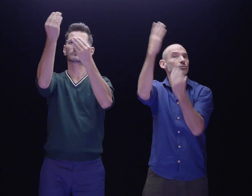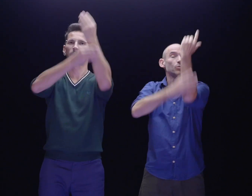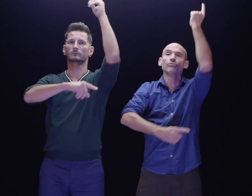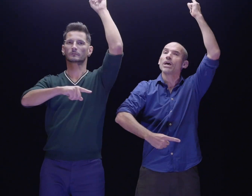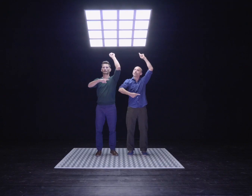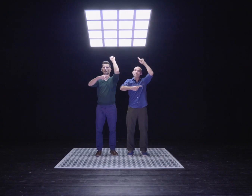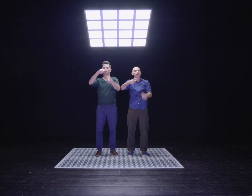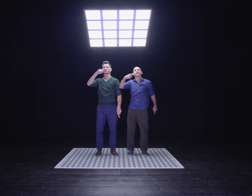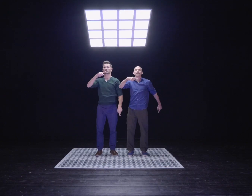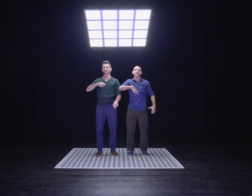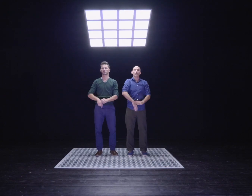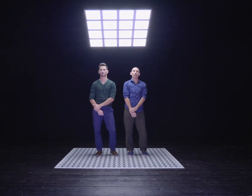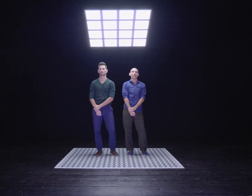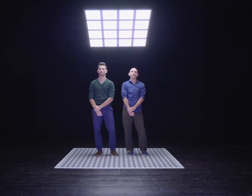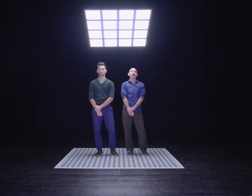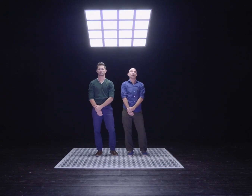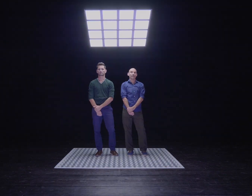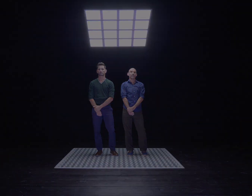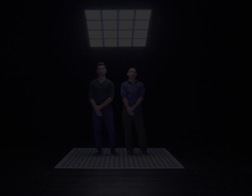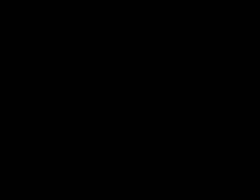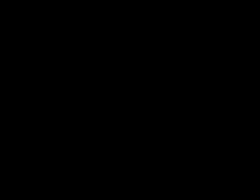moufle de moufle. Mais non, c'est interdit, on ne parle pas avec des moufles.